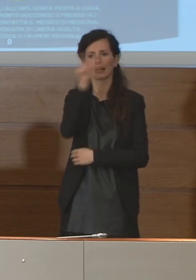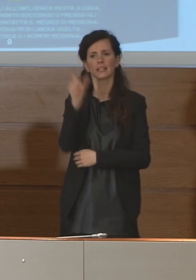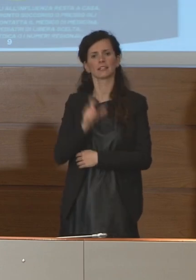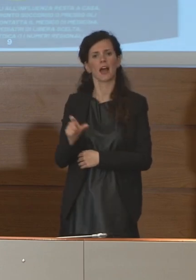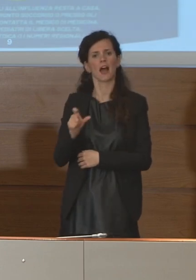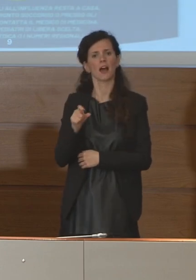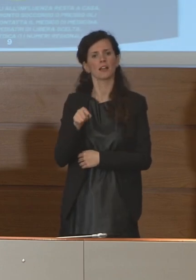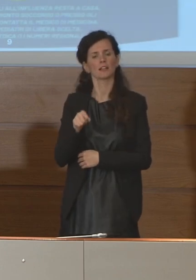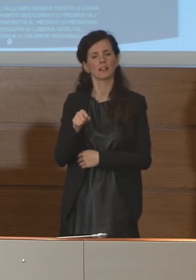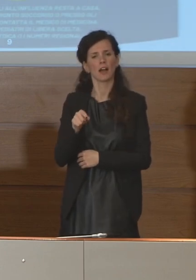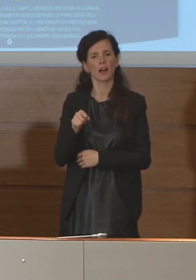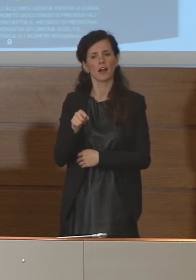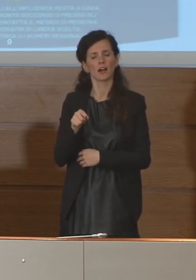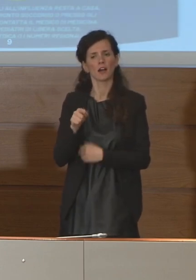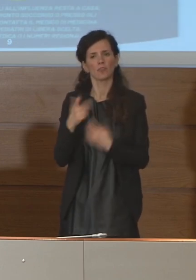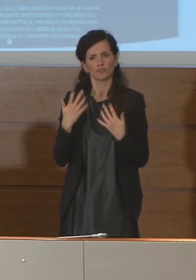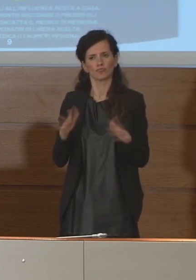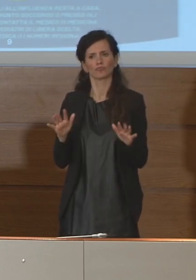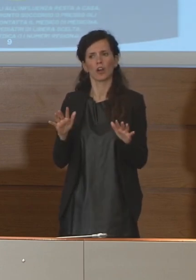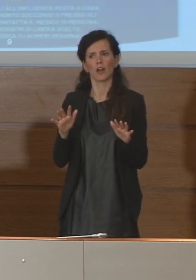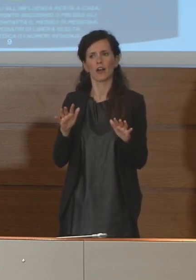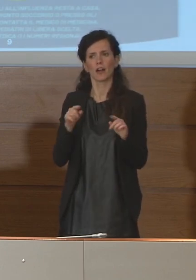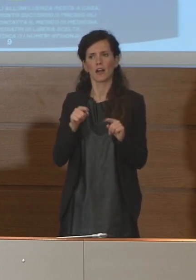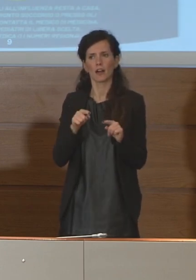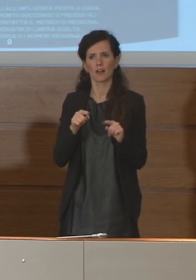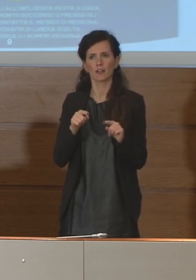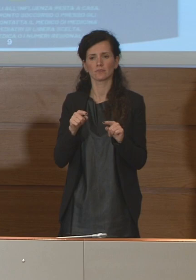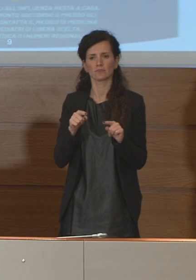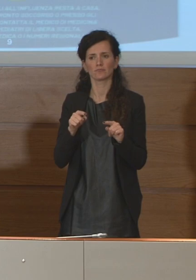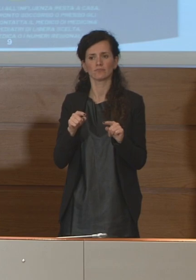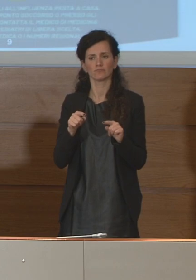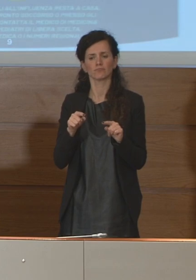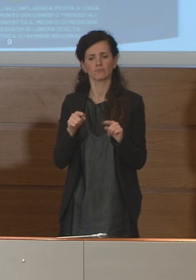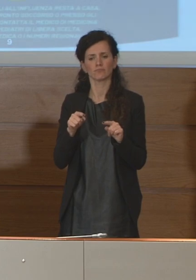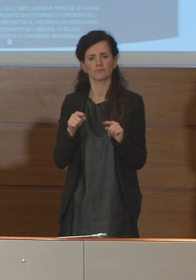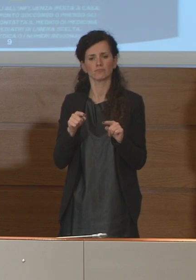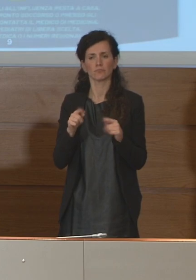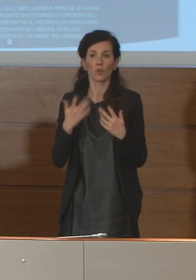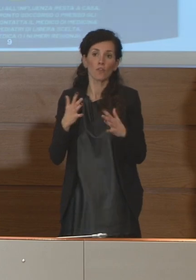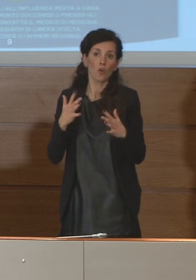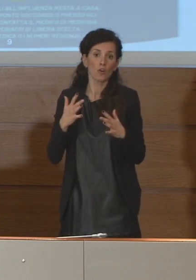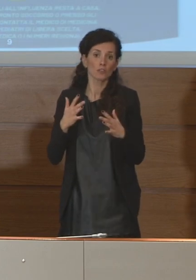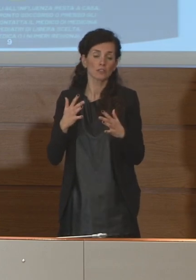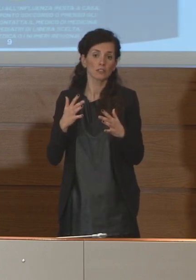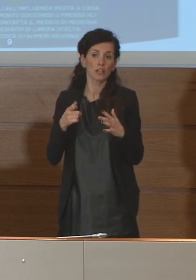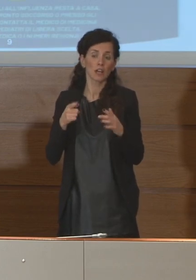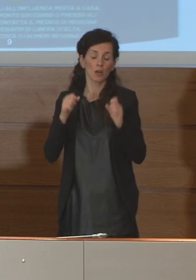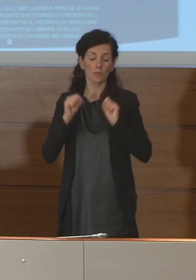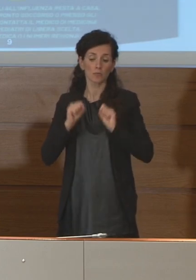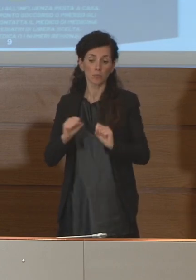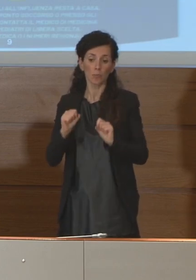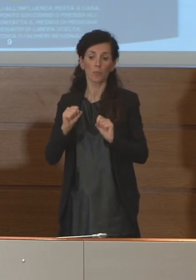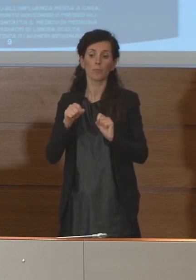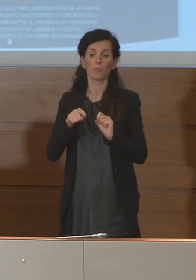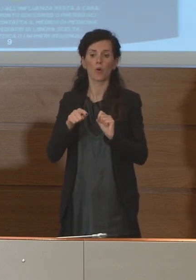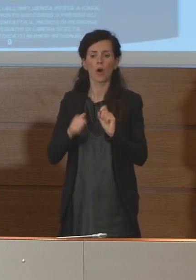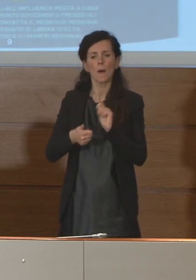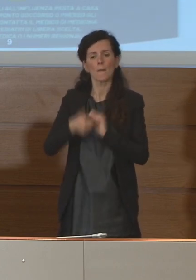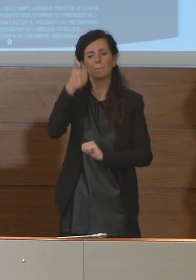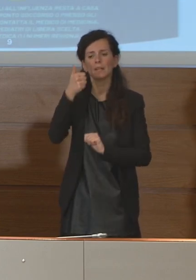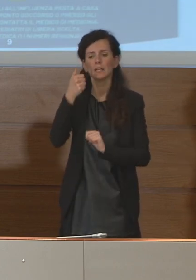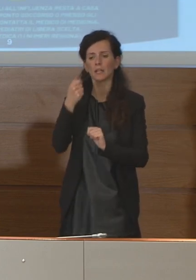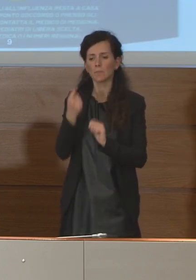qualche modo come paese G7 diciamo, è forse il primo caso pilota di una